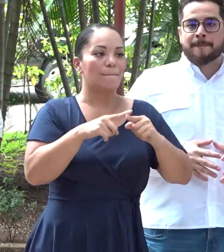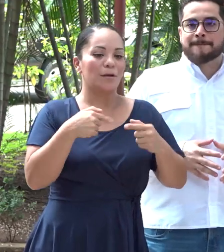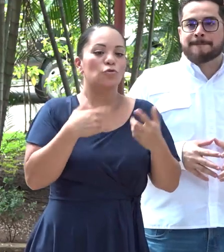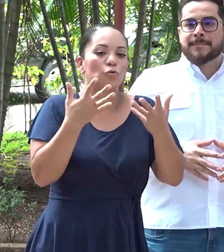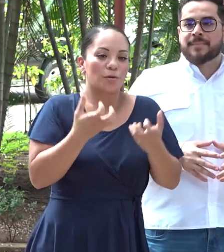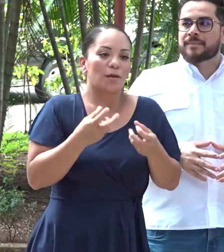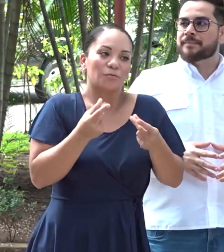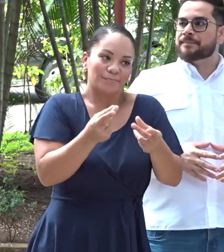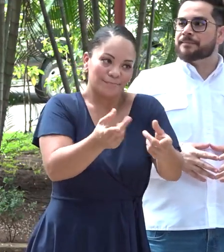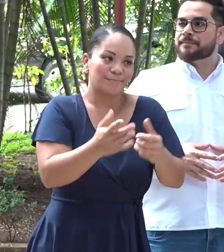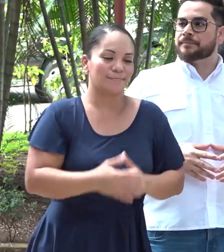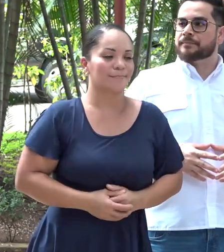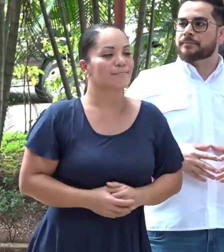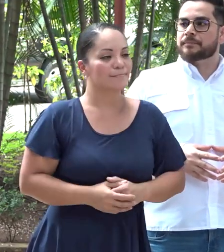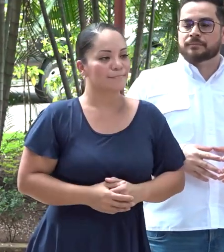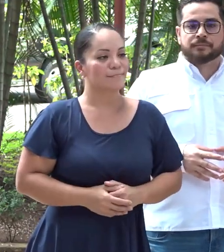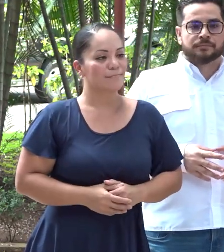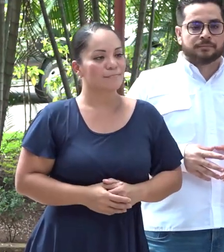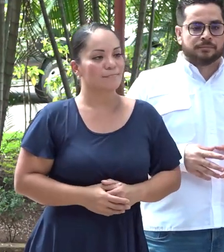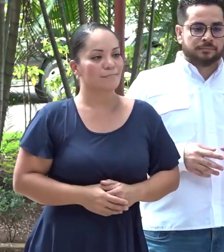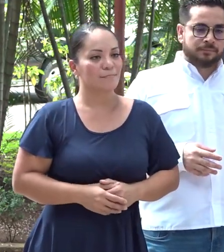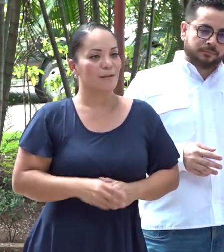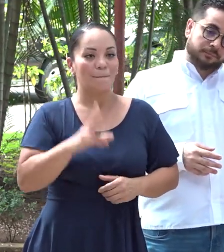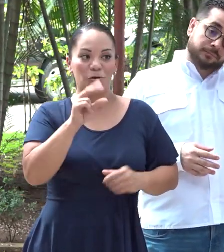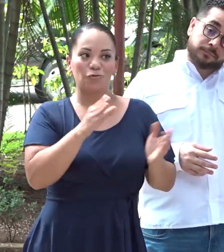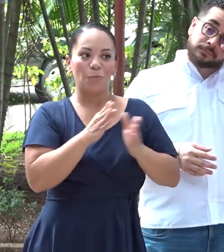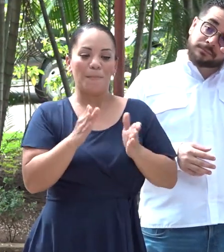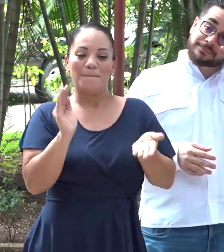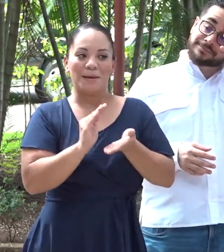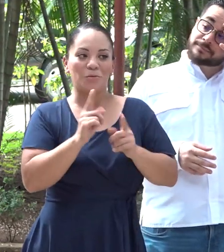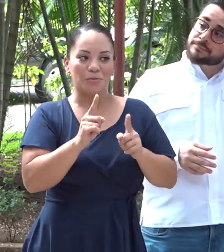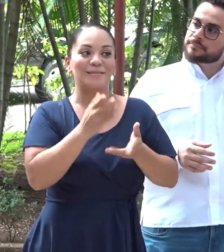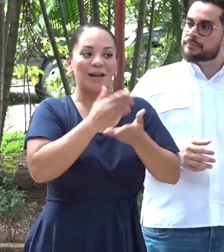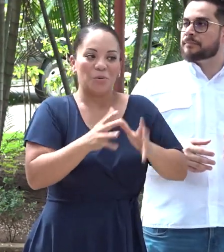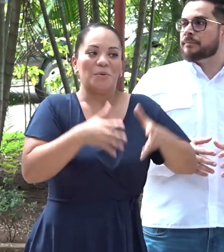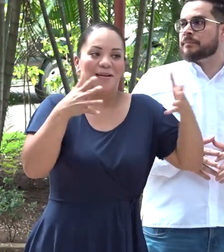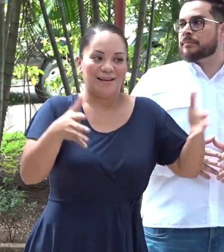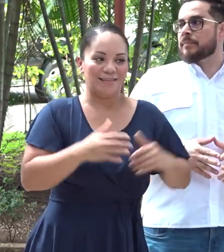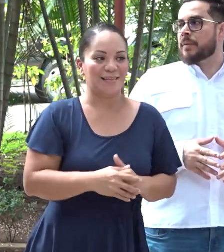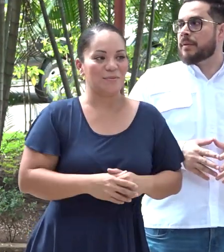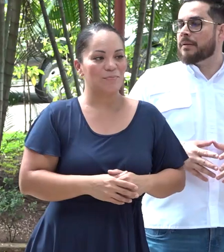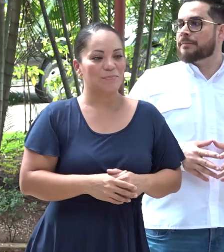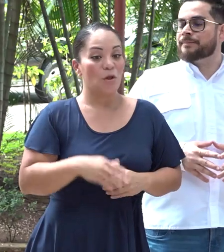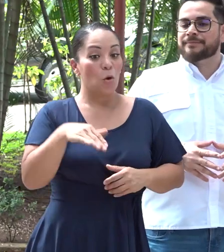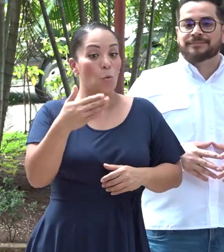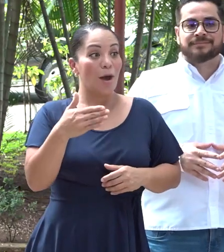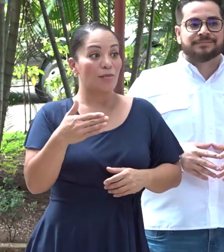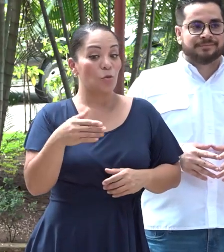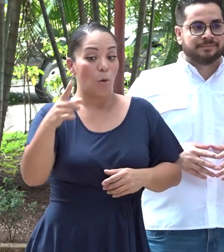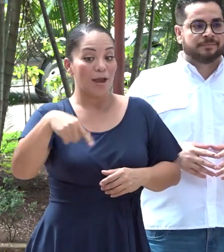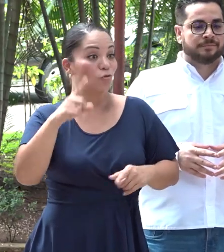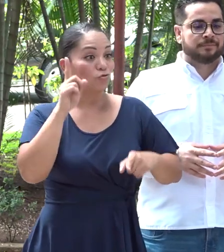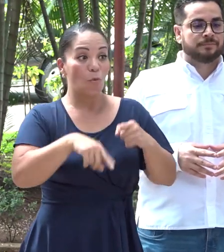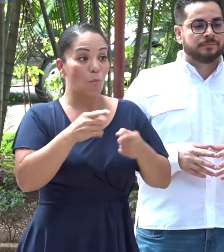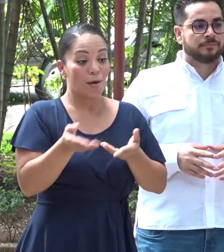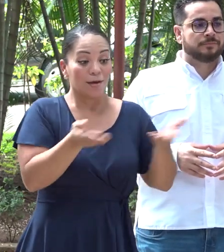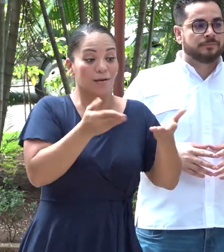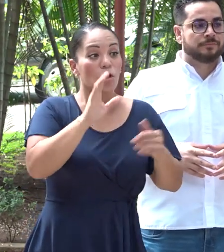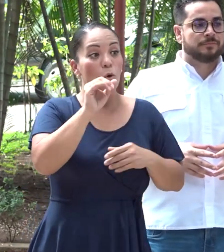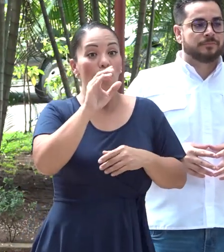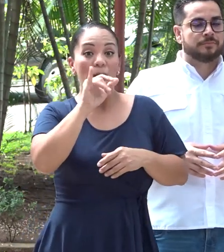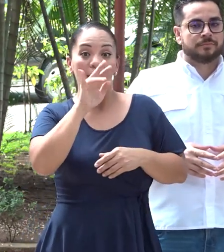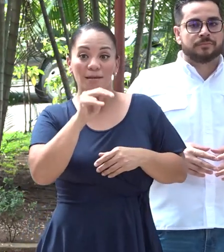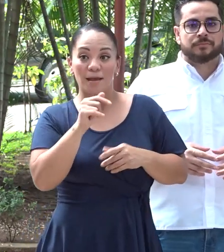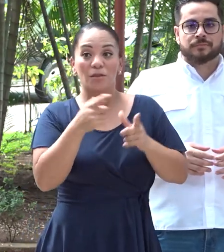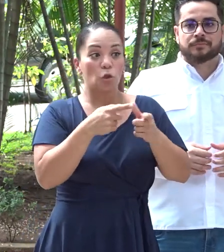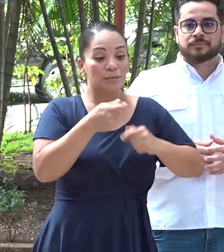quiero acelerar. Y no es un plancito, es un planzoto. Una vez que a le haga difícil exportar la cocaína a los narcotraficantes,